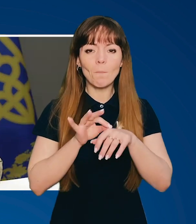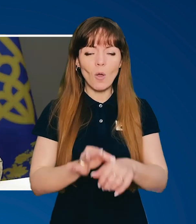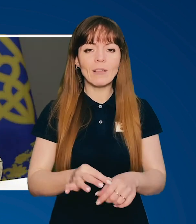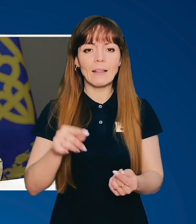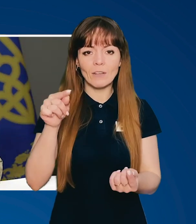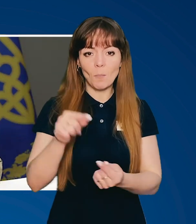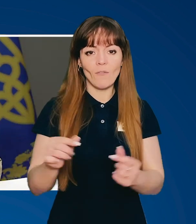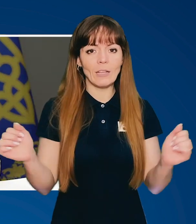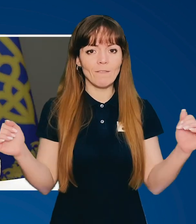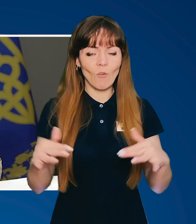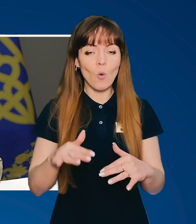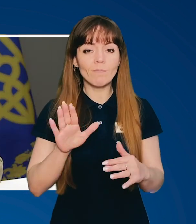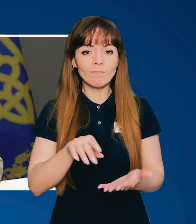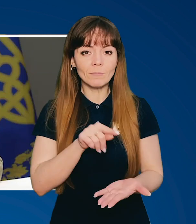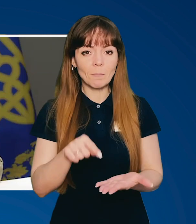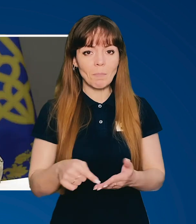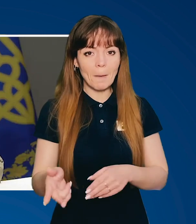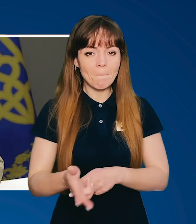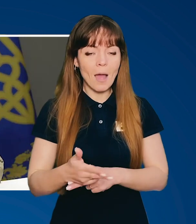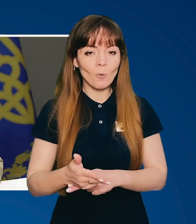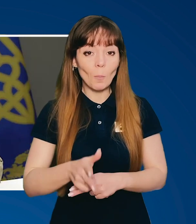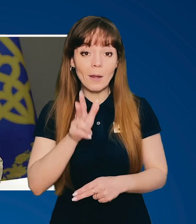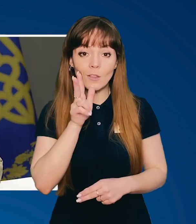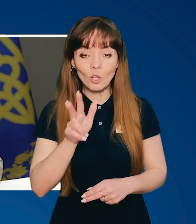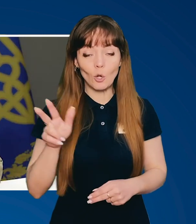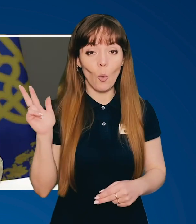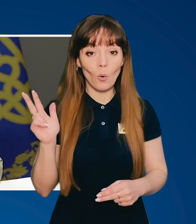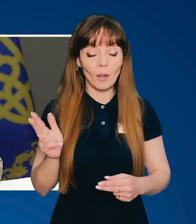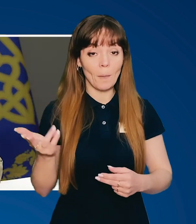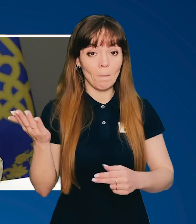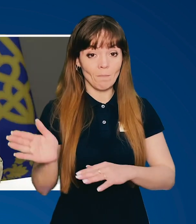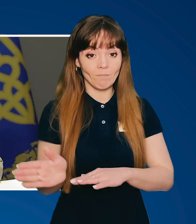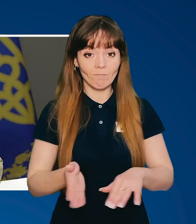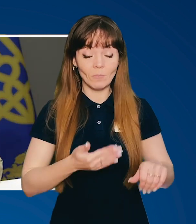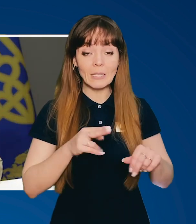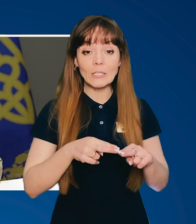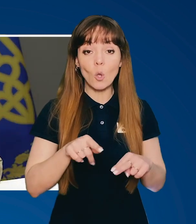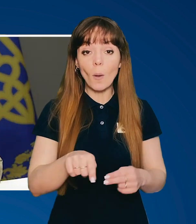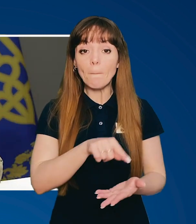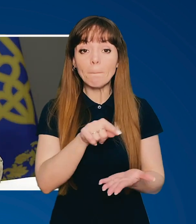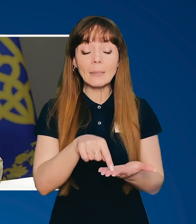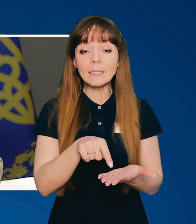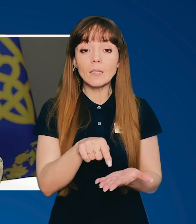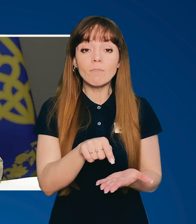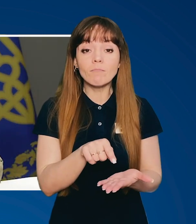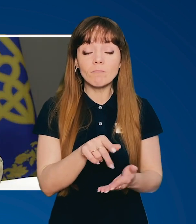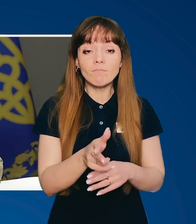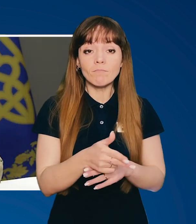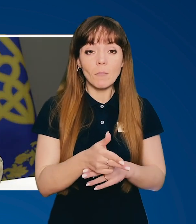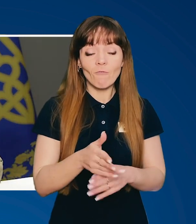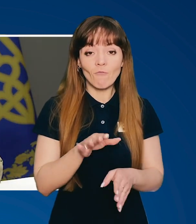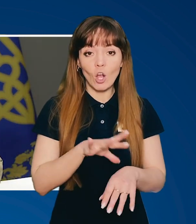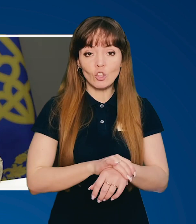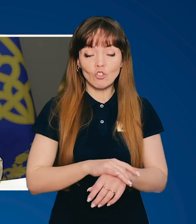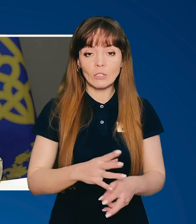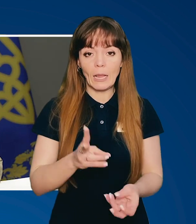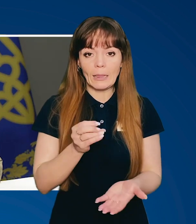відповідний форум у Маріуполі? Три роки по тому цього міста фактично не